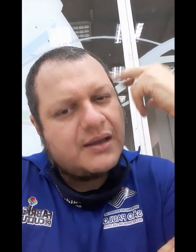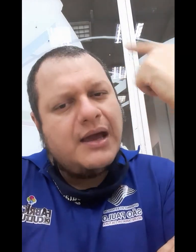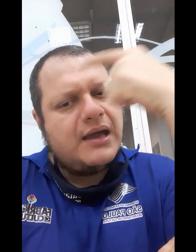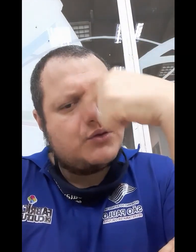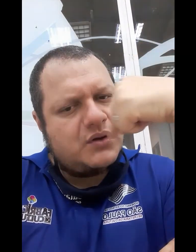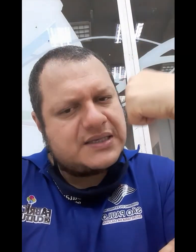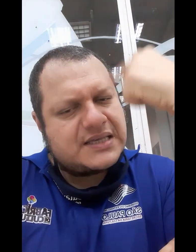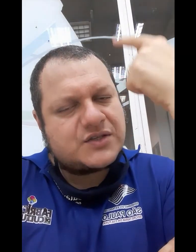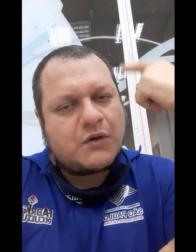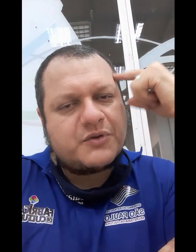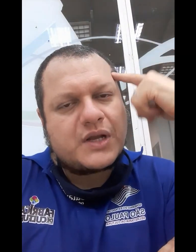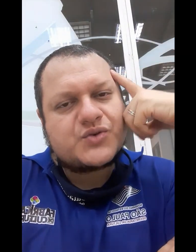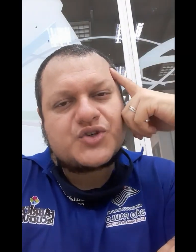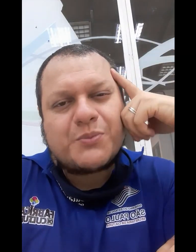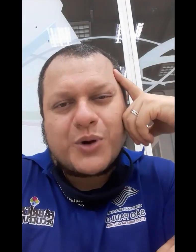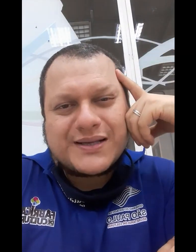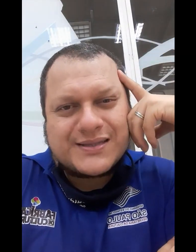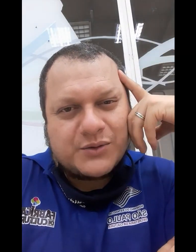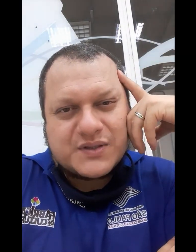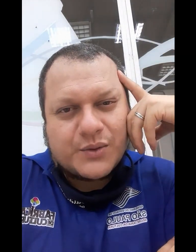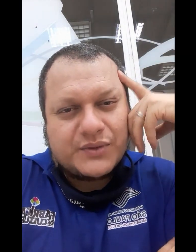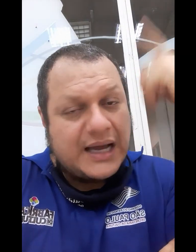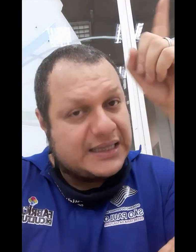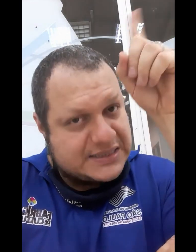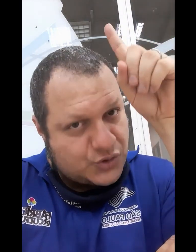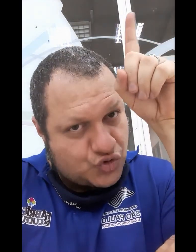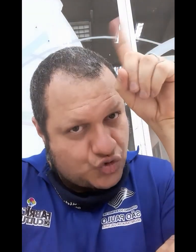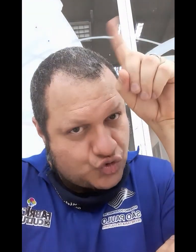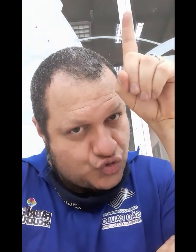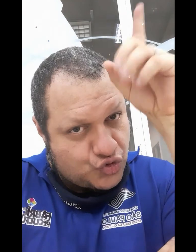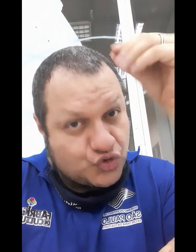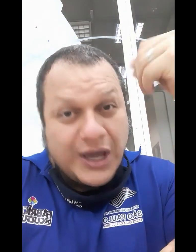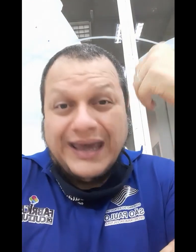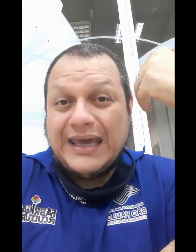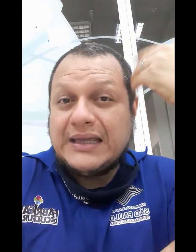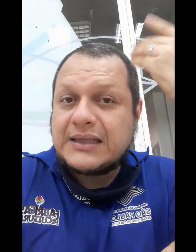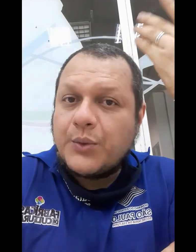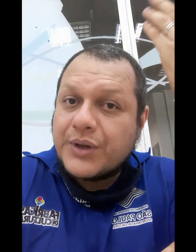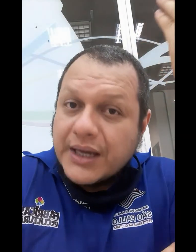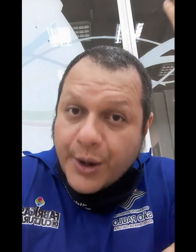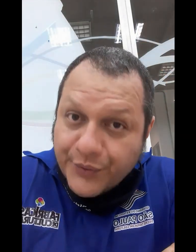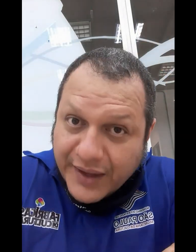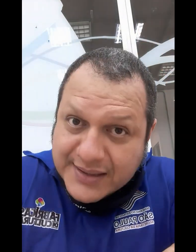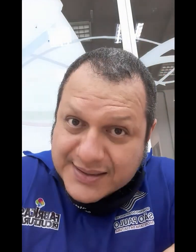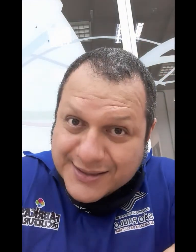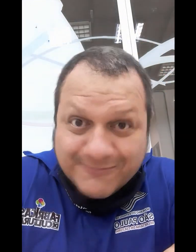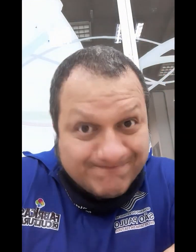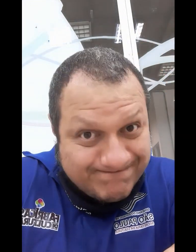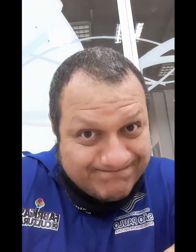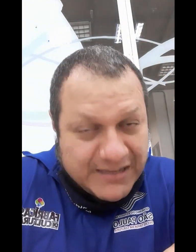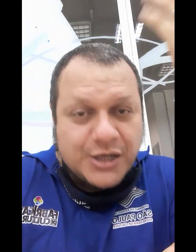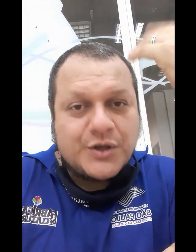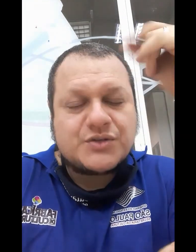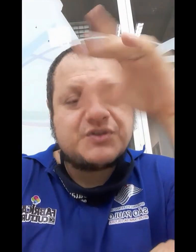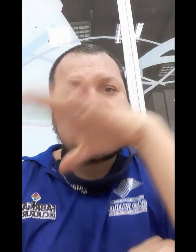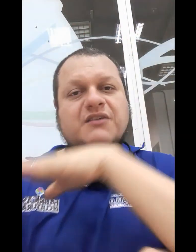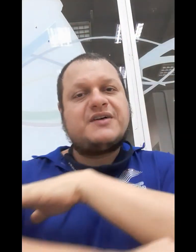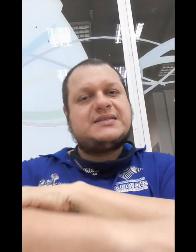todas essas configurações de boca sendo executadas? Então, o que que acontece? Nós vamos ter que fazer